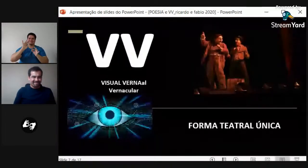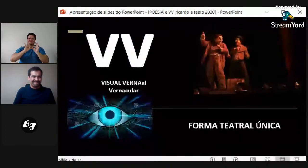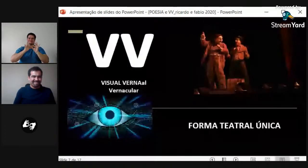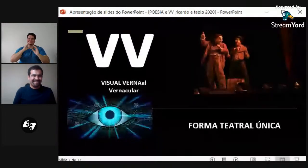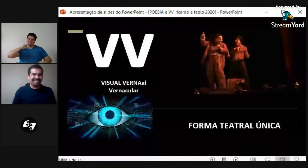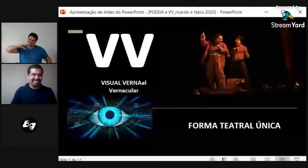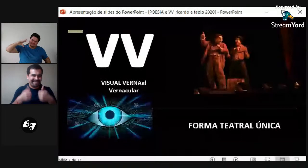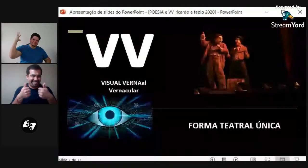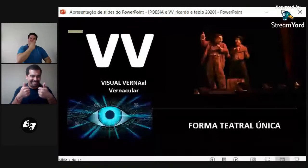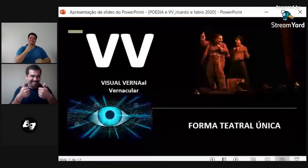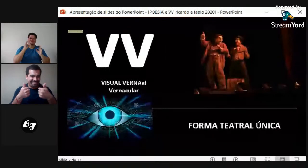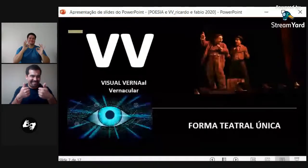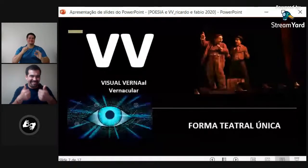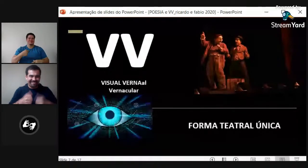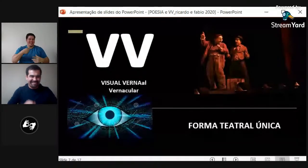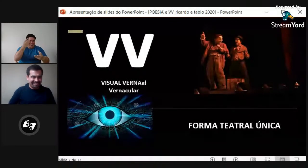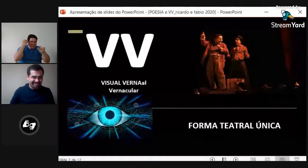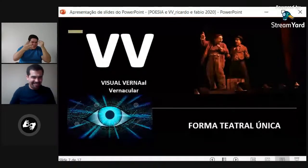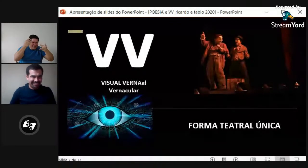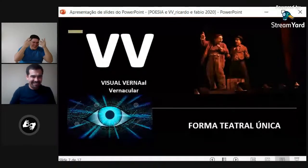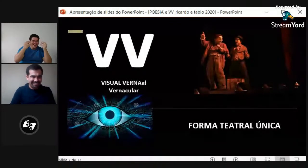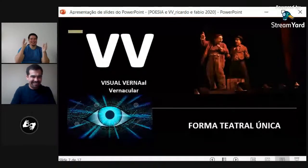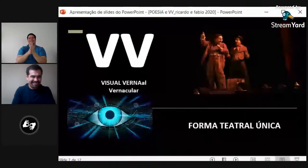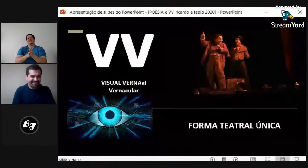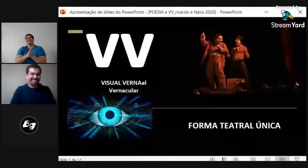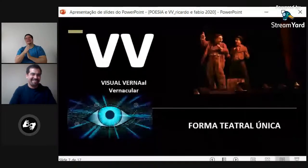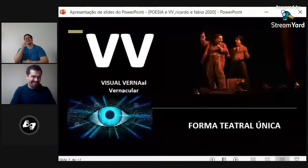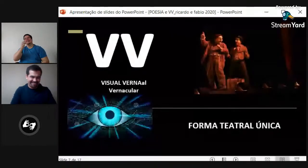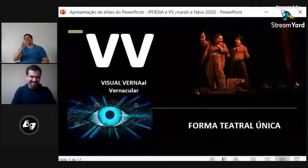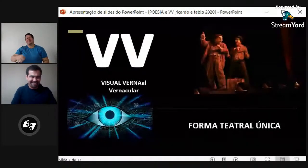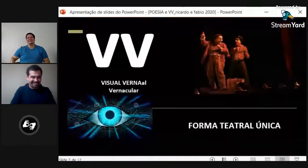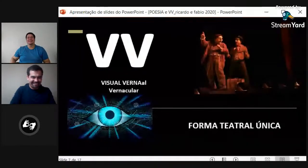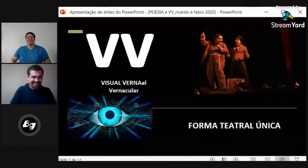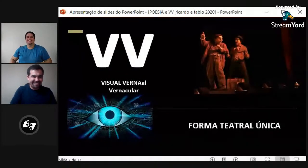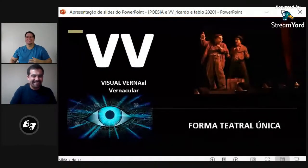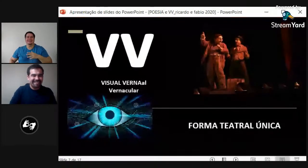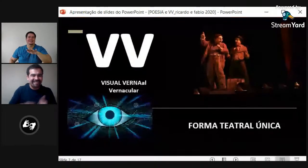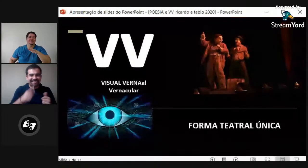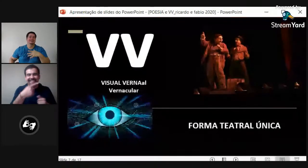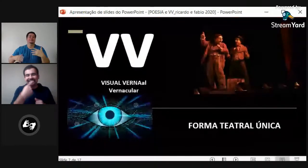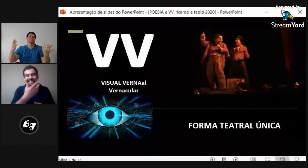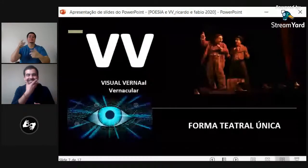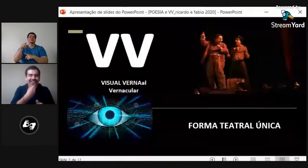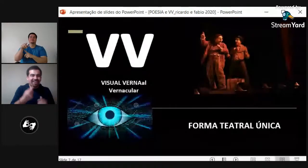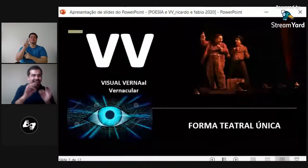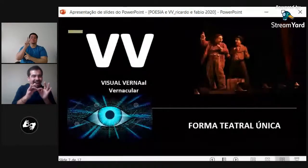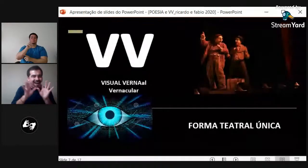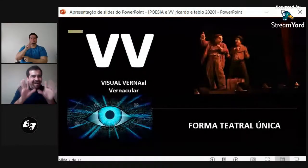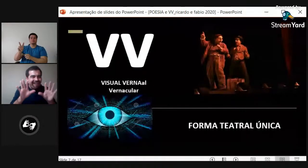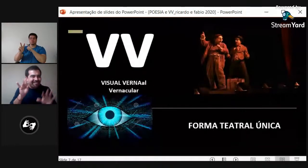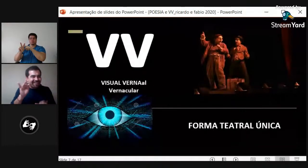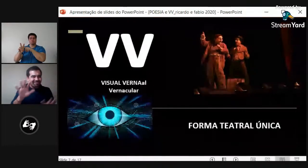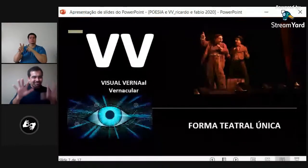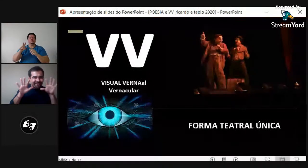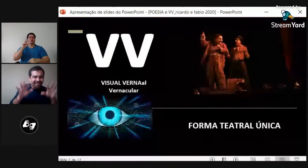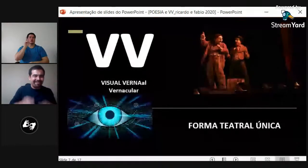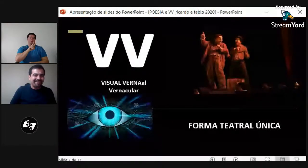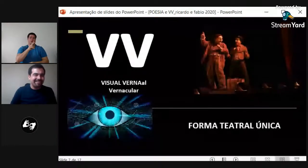Bueno, me parece que a partir de eso se toma y se difunde y se van asimilando en distintos lugares.